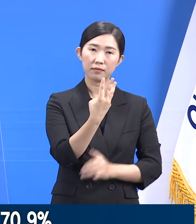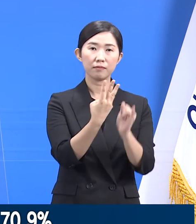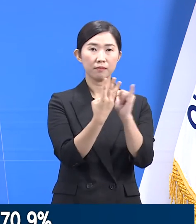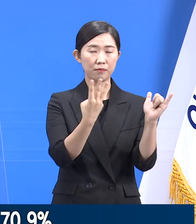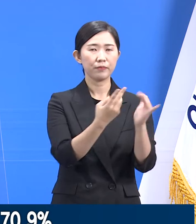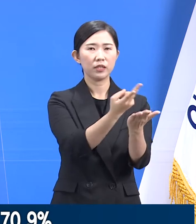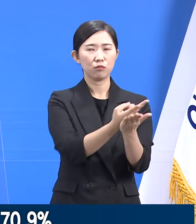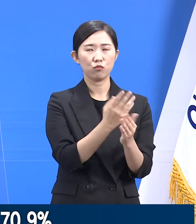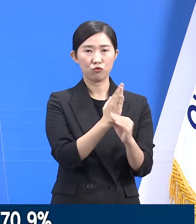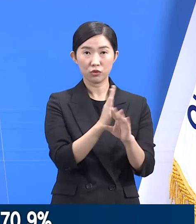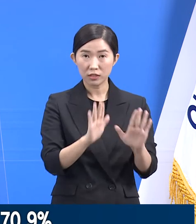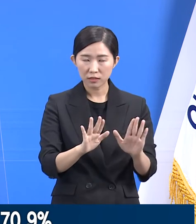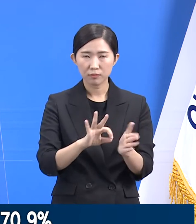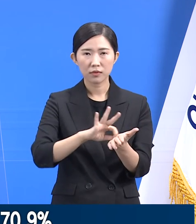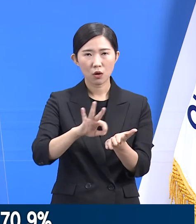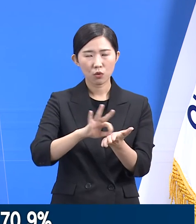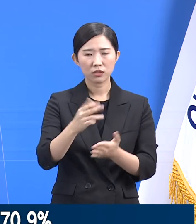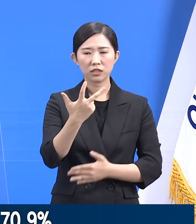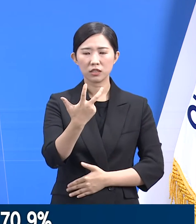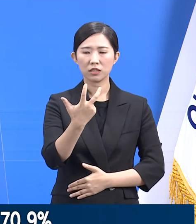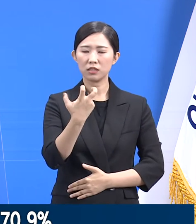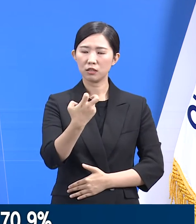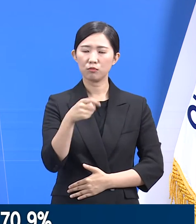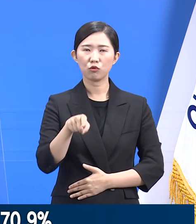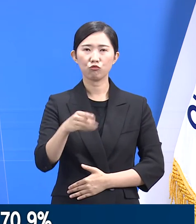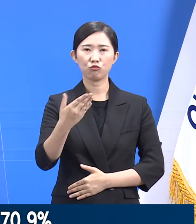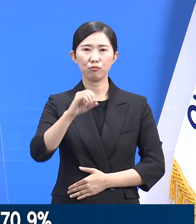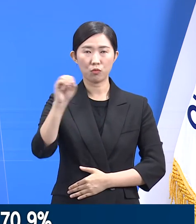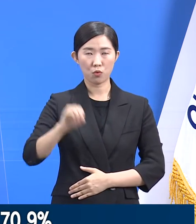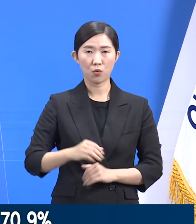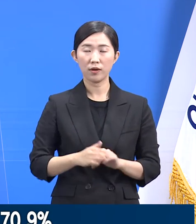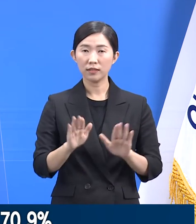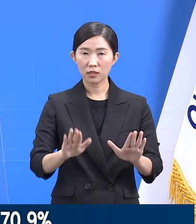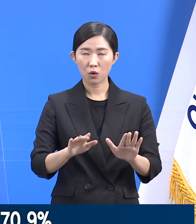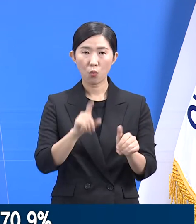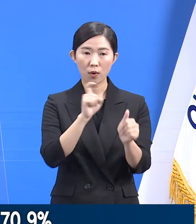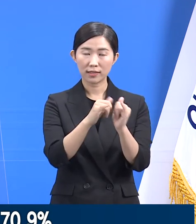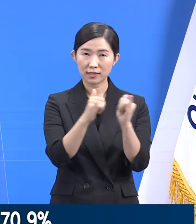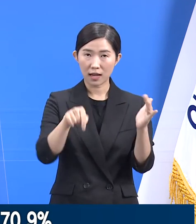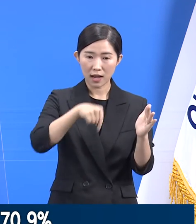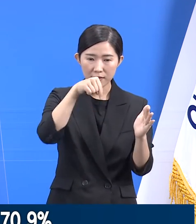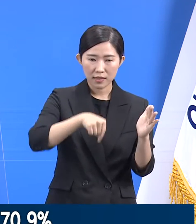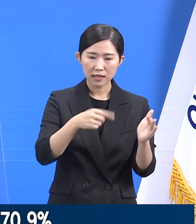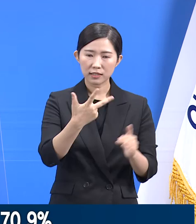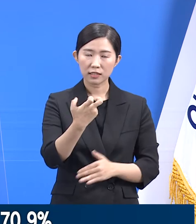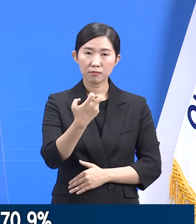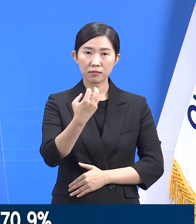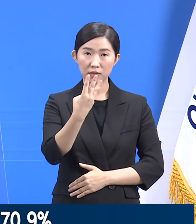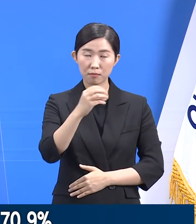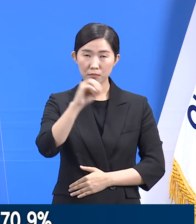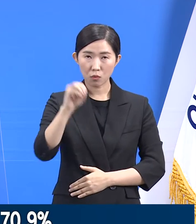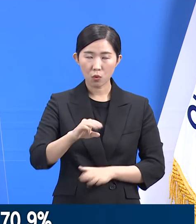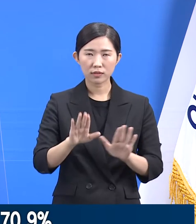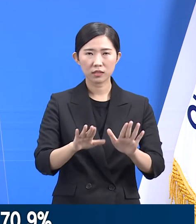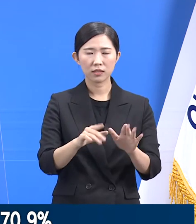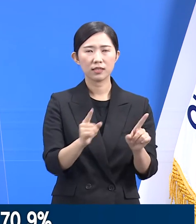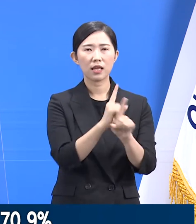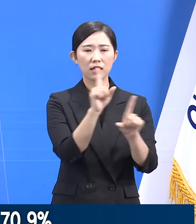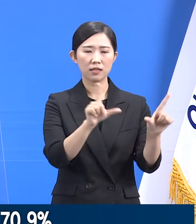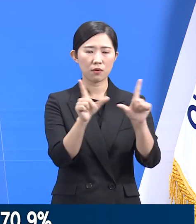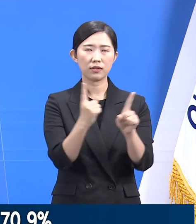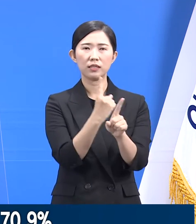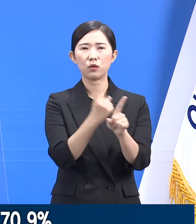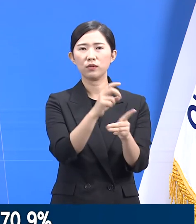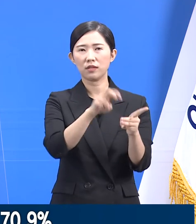70.9%입니다. 현재 도내 확진자의 약 78%가 생활치료센터로 배정되고 있으며 1일 입소 인원도